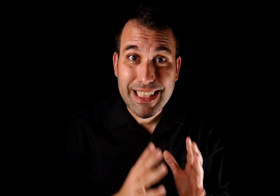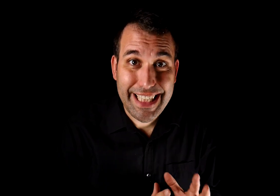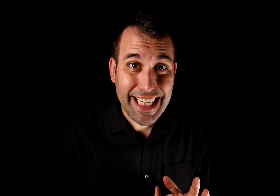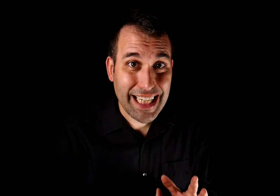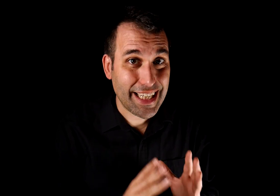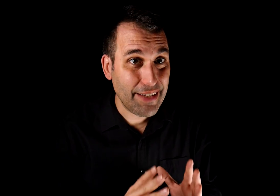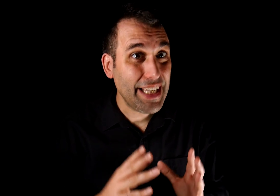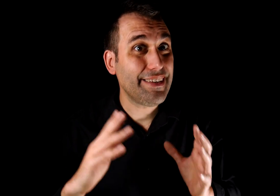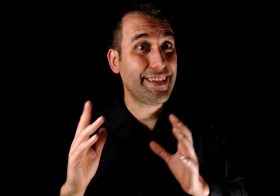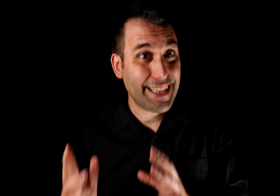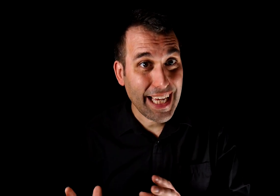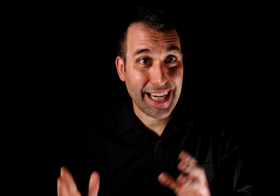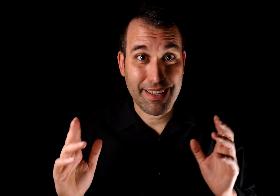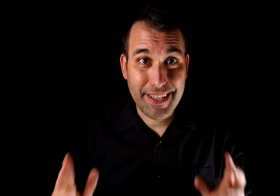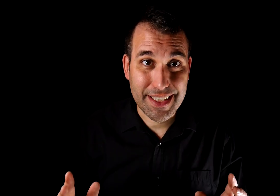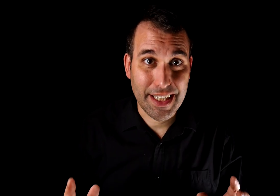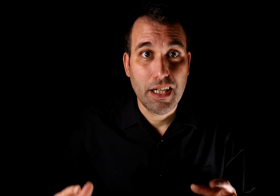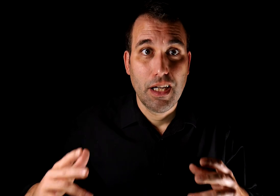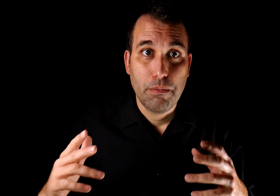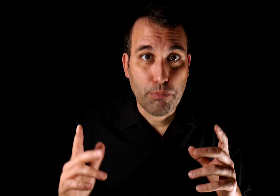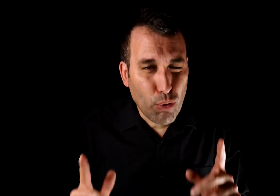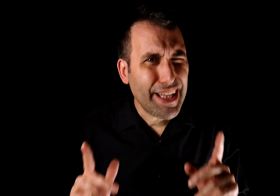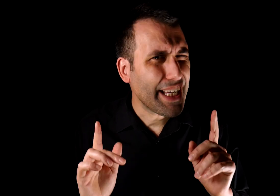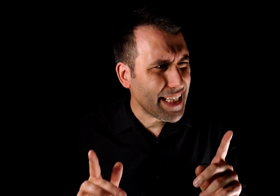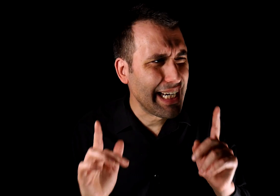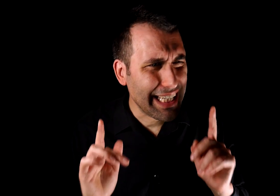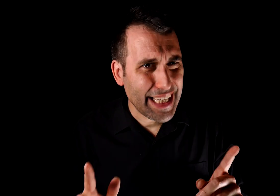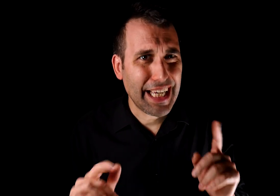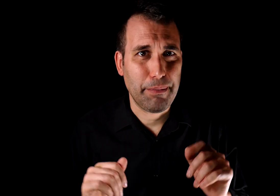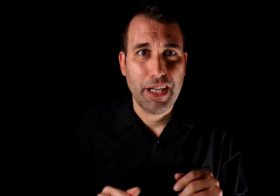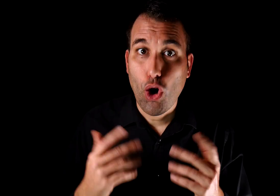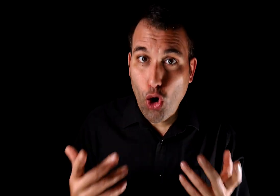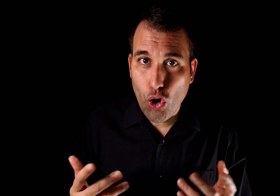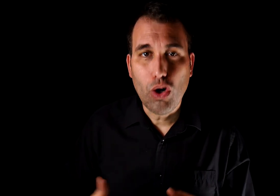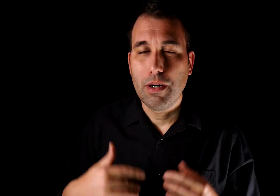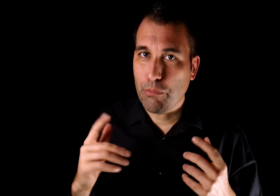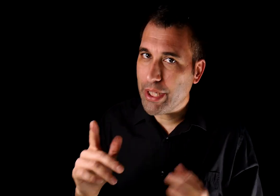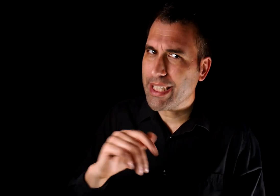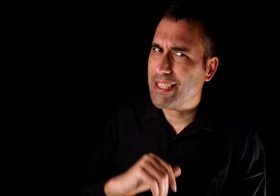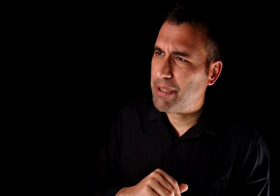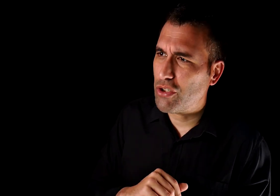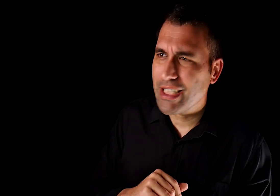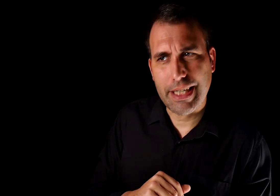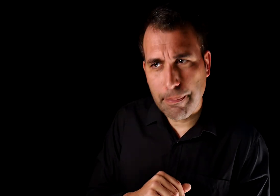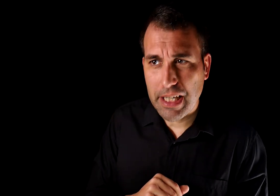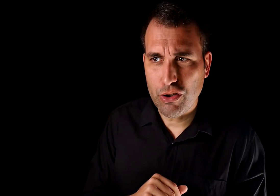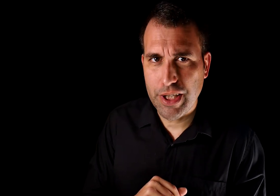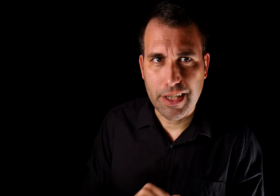señal que debe incitar a decirse puede que quiera engañarme o puede que esta persona sea peligrosa.